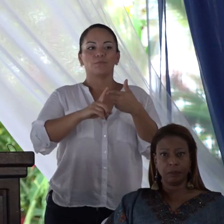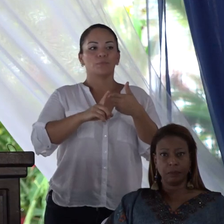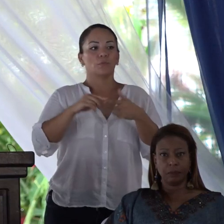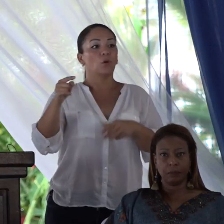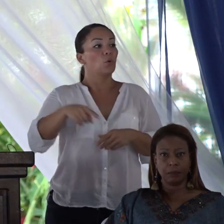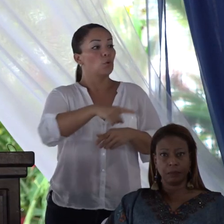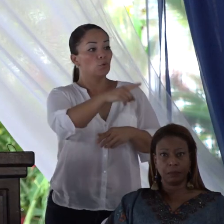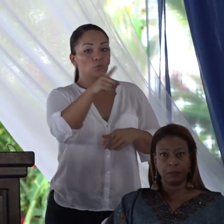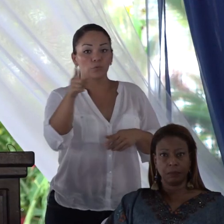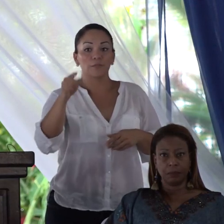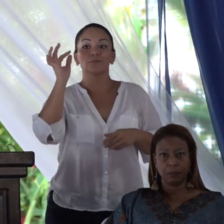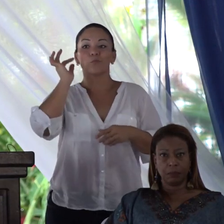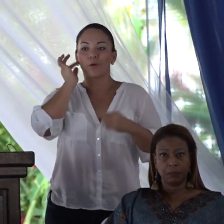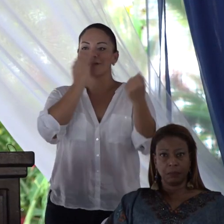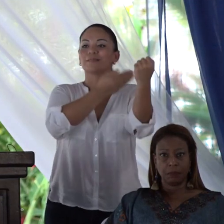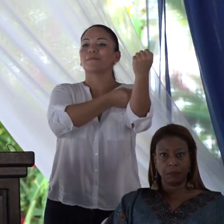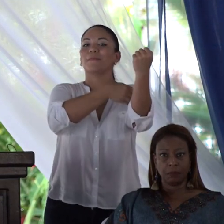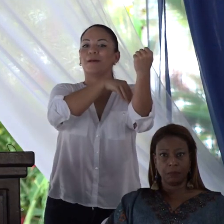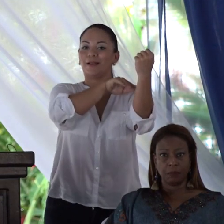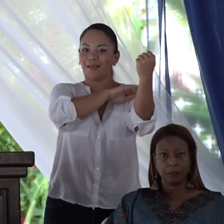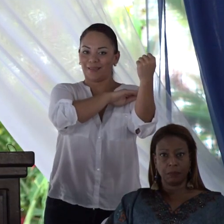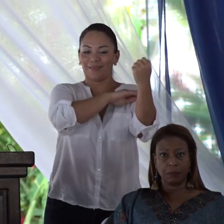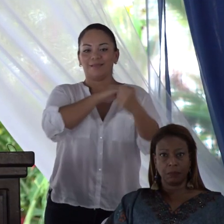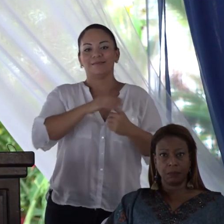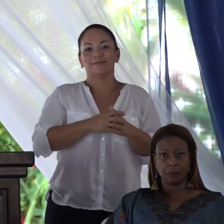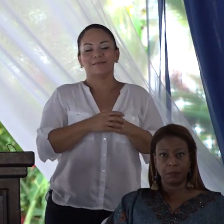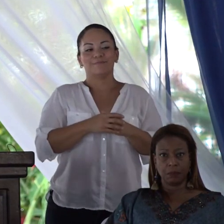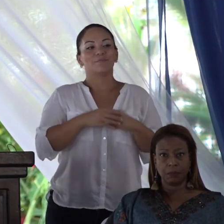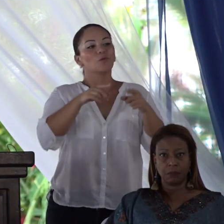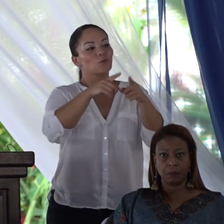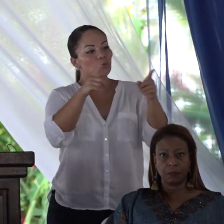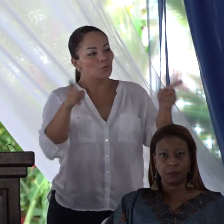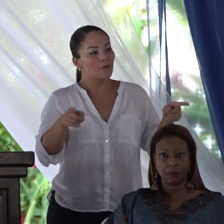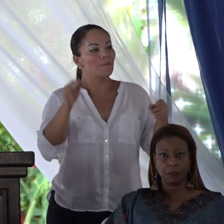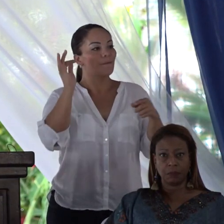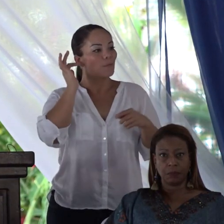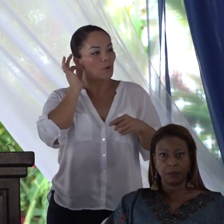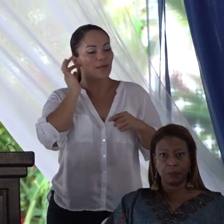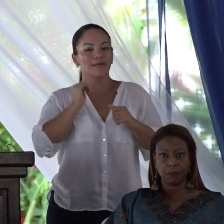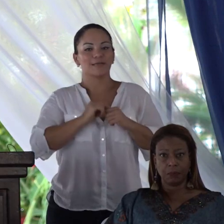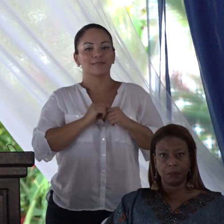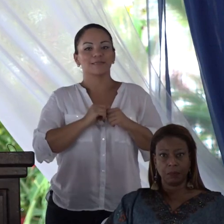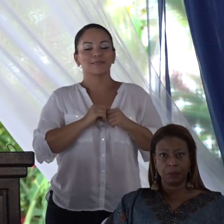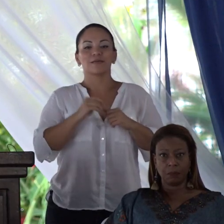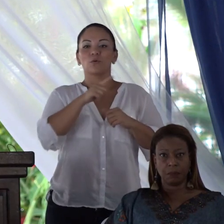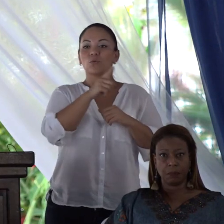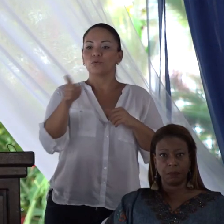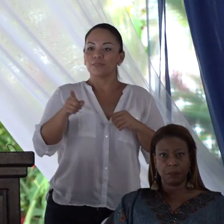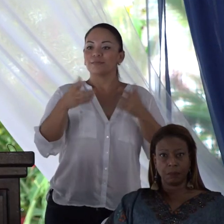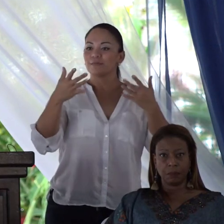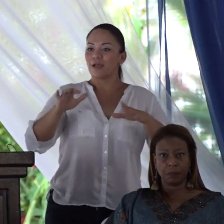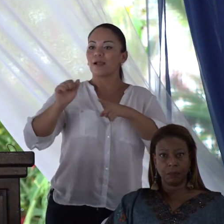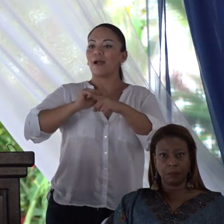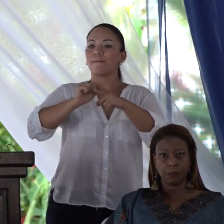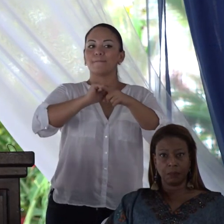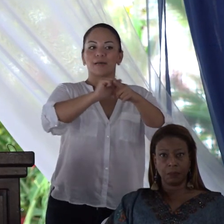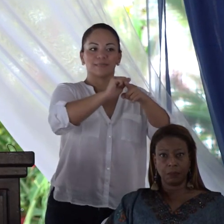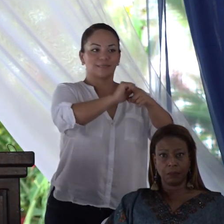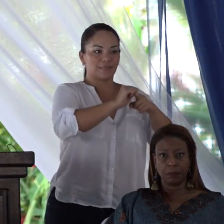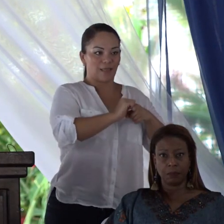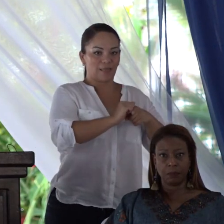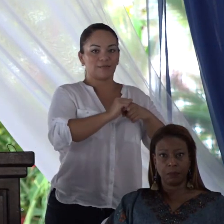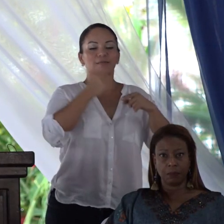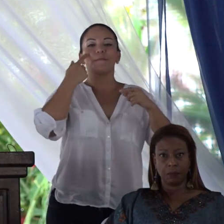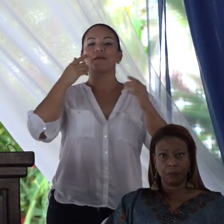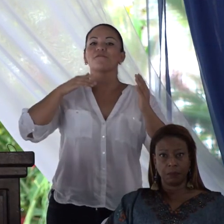Ustedes son mujeres valientes, son mujeres que están capacitadas para